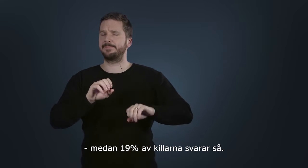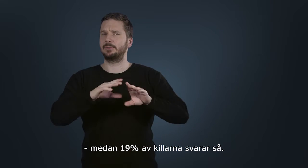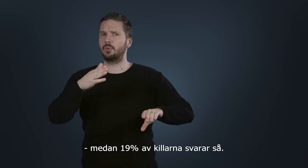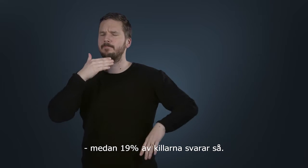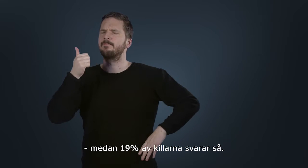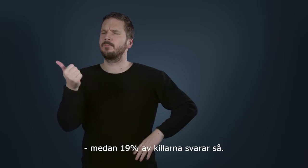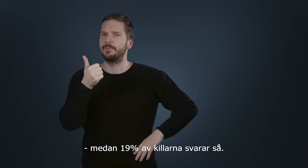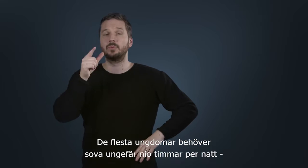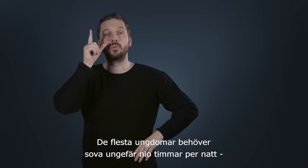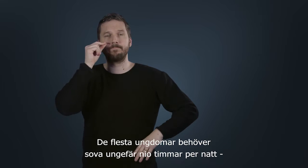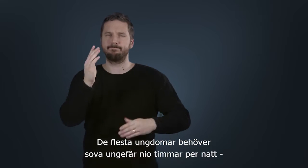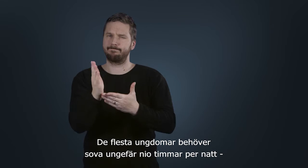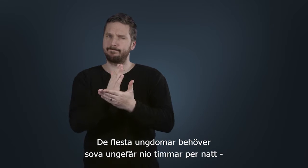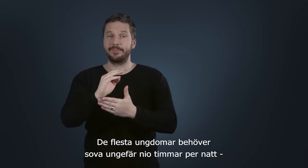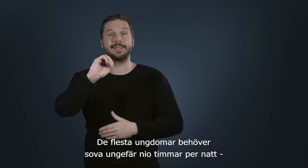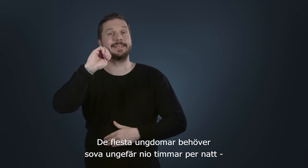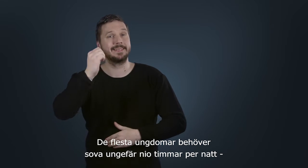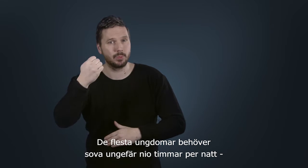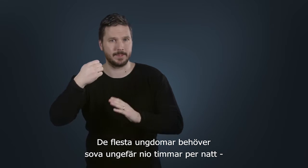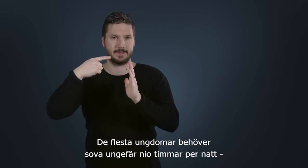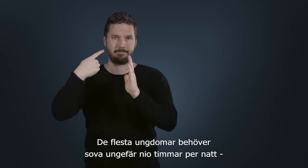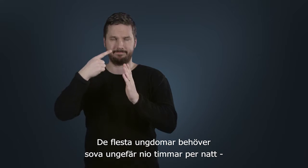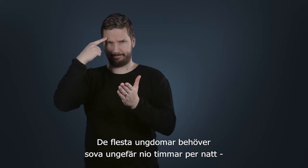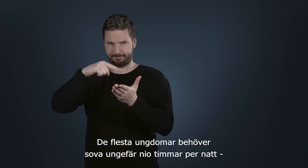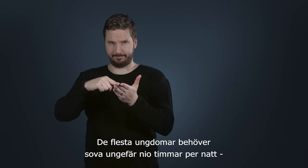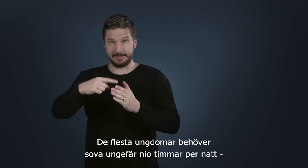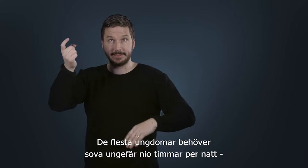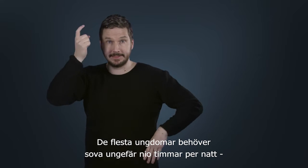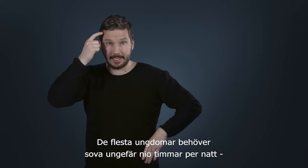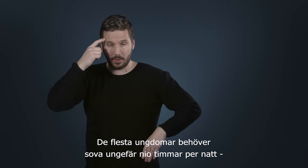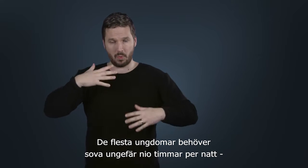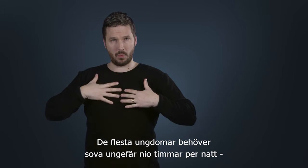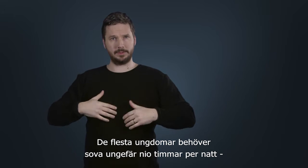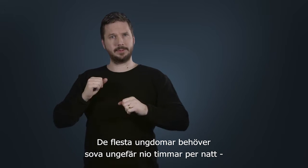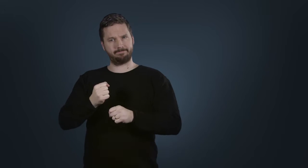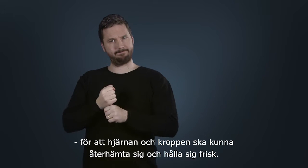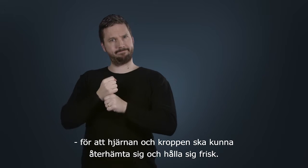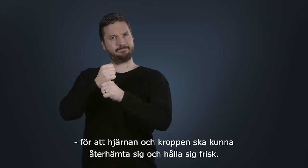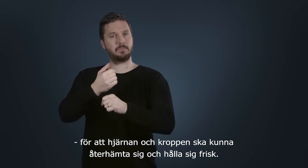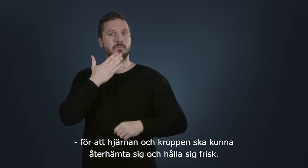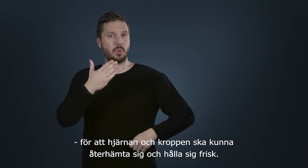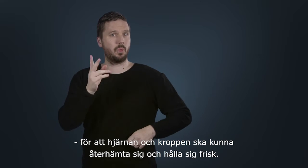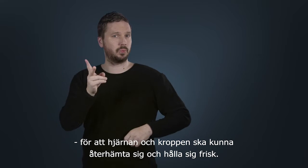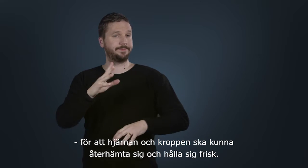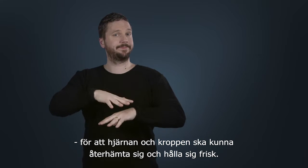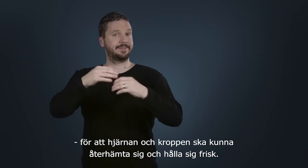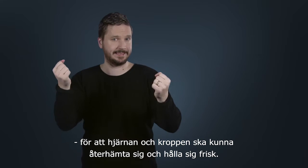De flesta ungdomar behöver sova ungefär nio timmar per natt för att hjärnan och kroppen ska kunna återhämta sig och hålla sig frisk.